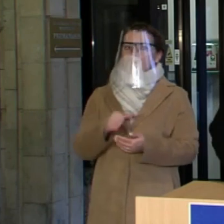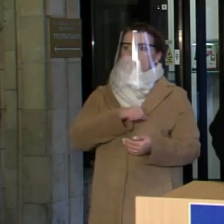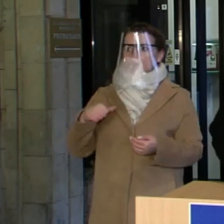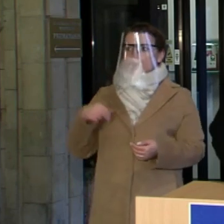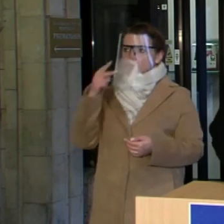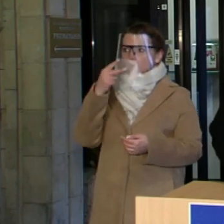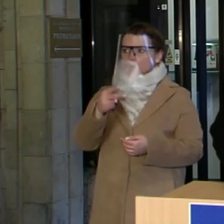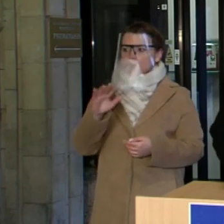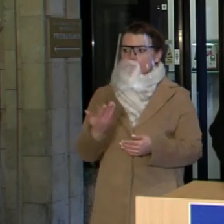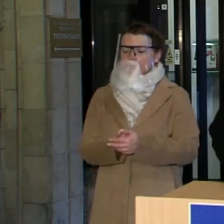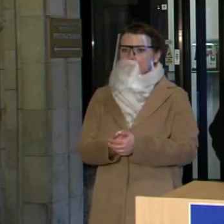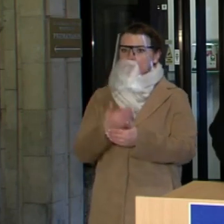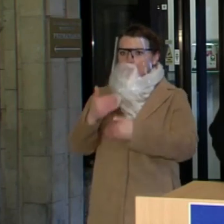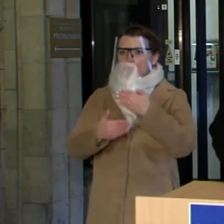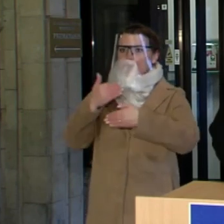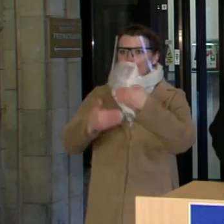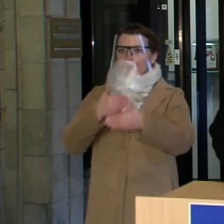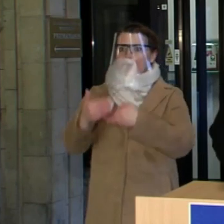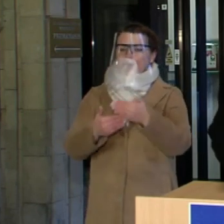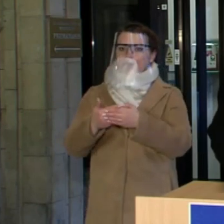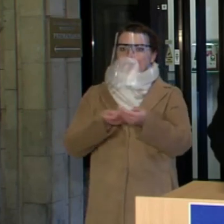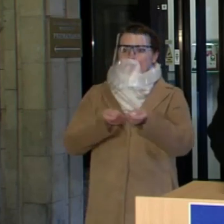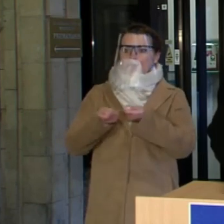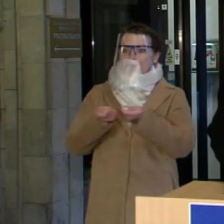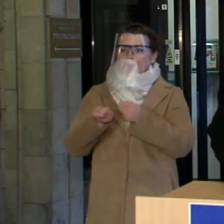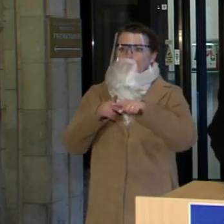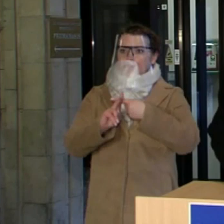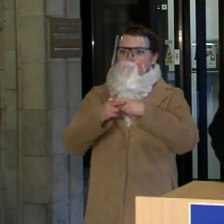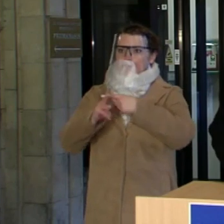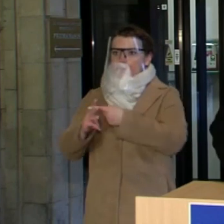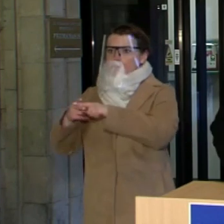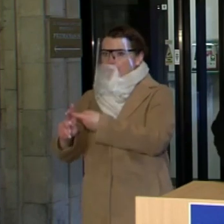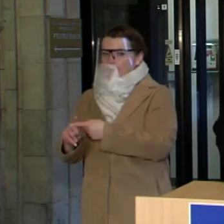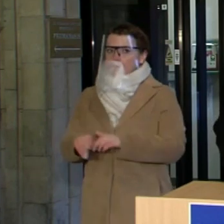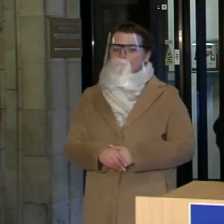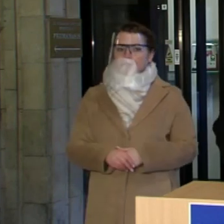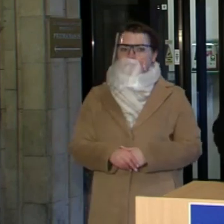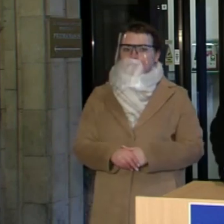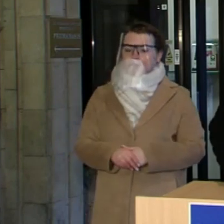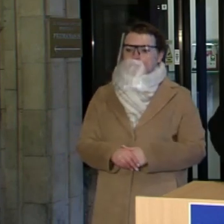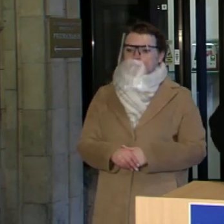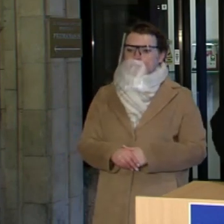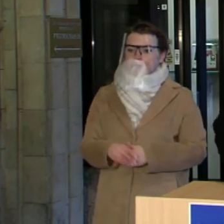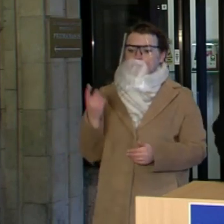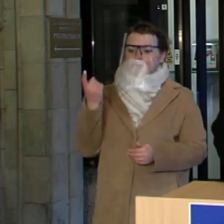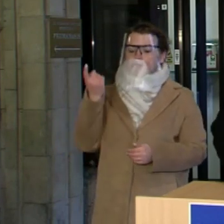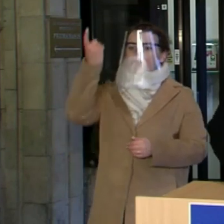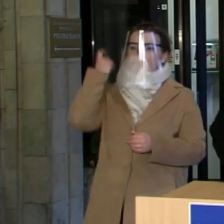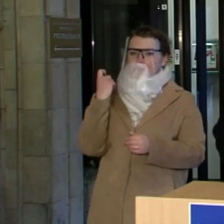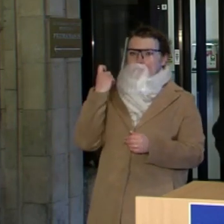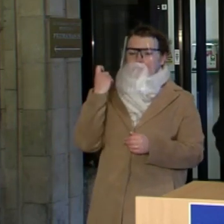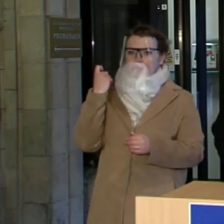pamatėme, kad procesas pradėjo, valdymas pradėjo trūkinėti per siulės. Tai manau, kad praėjusią savaitę buvo